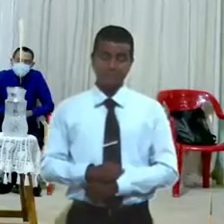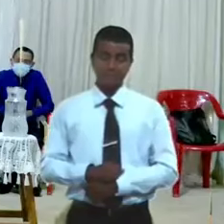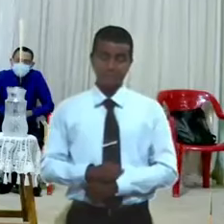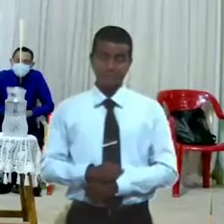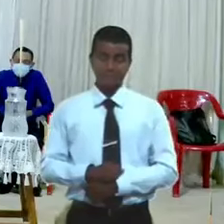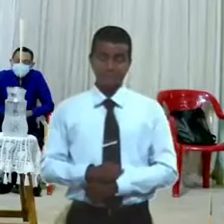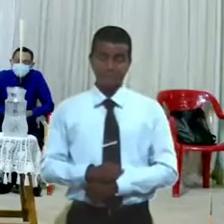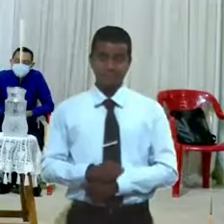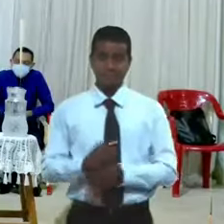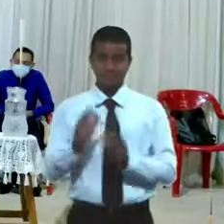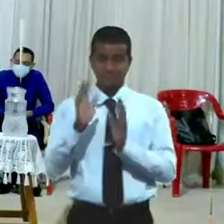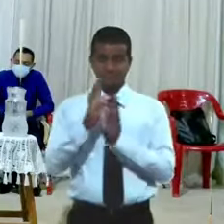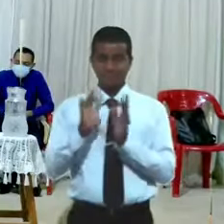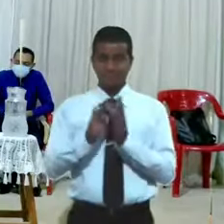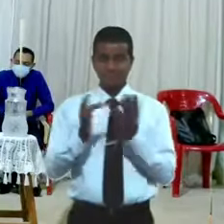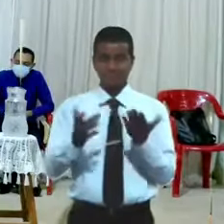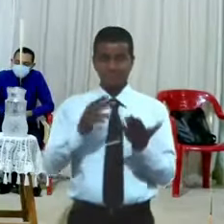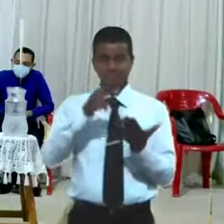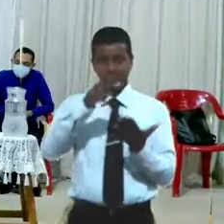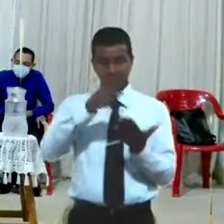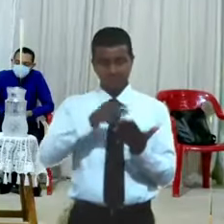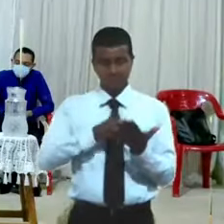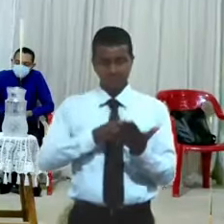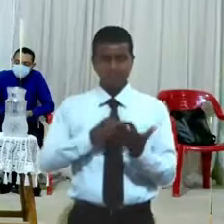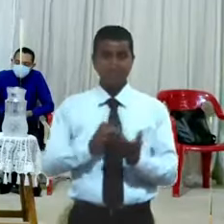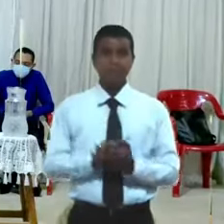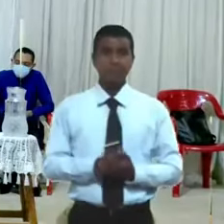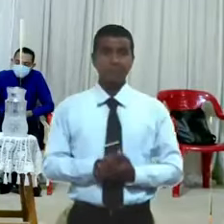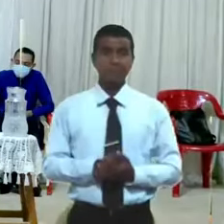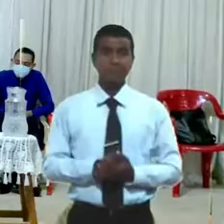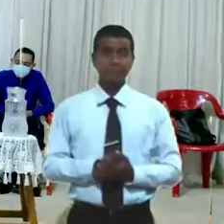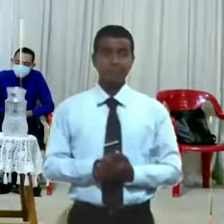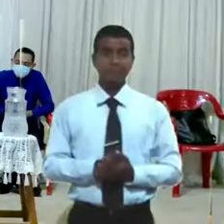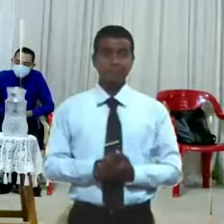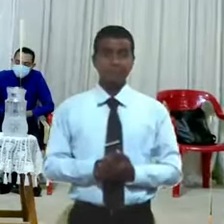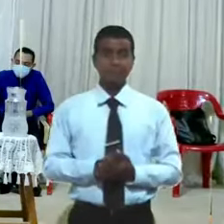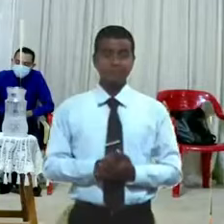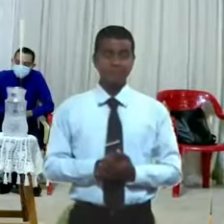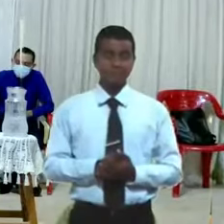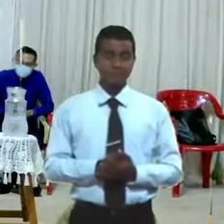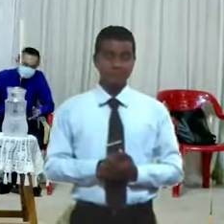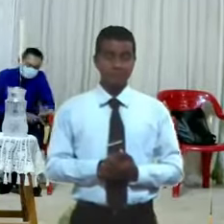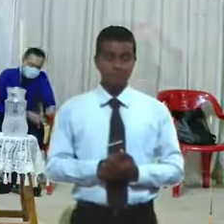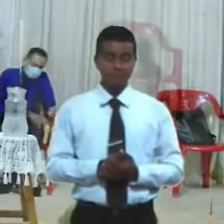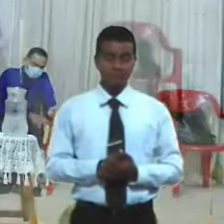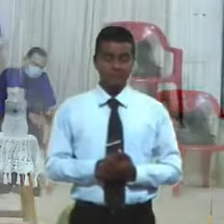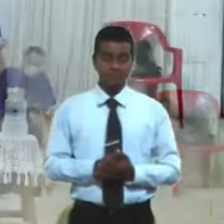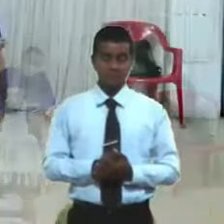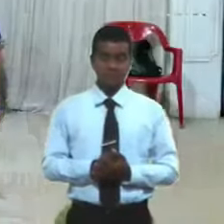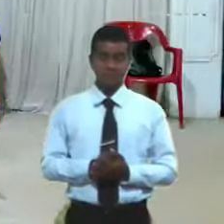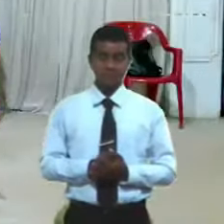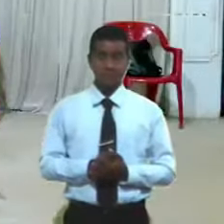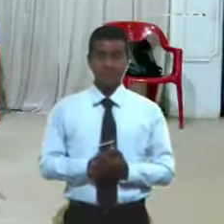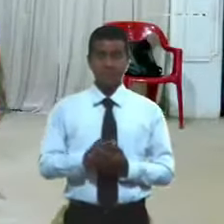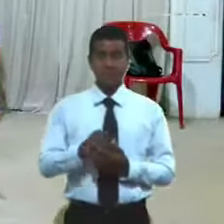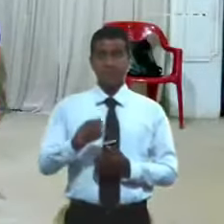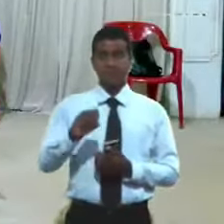Voy a leer la palabra del Señor en el segundo libro de crónicas,